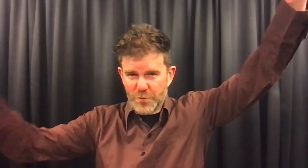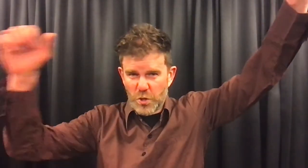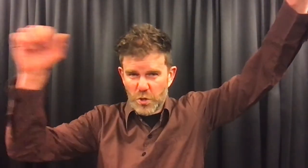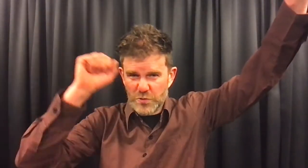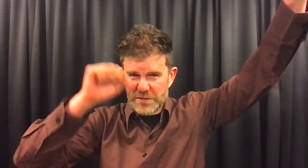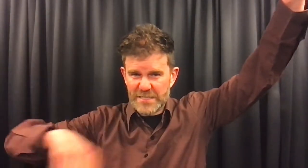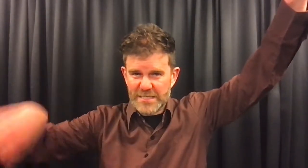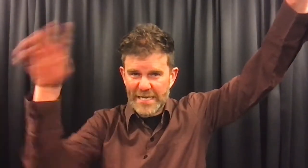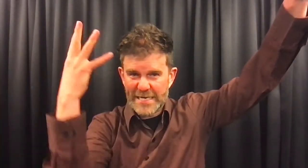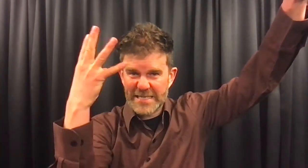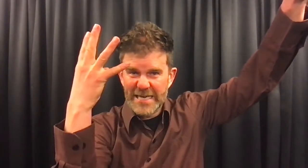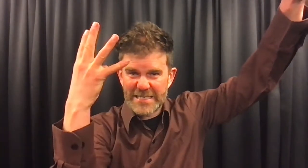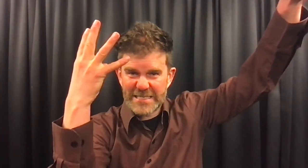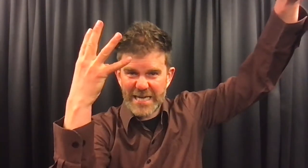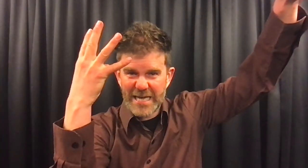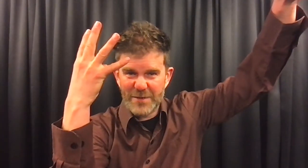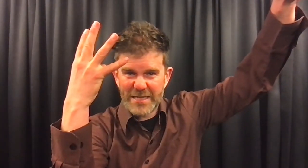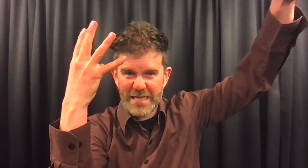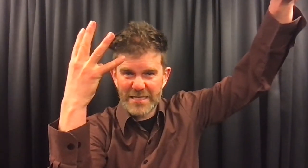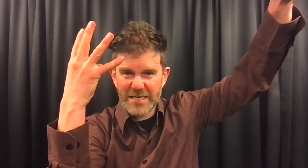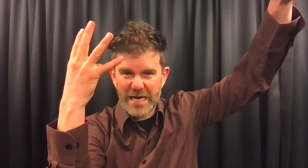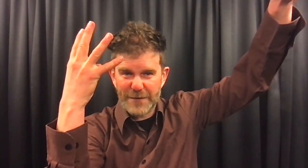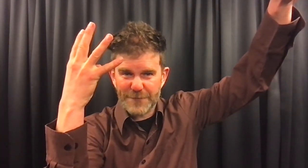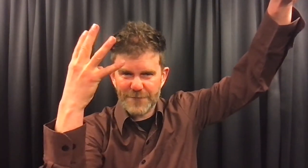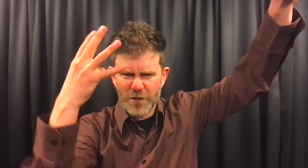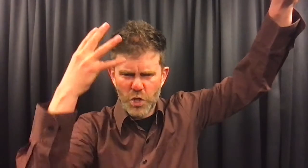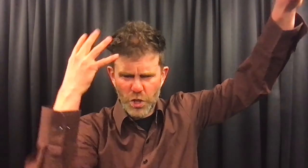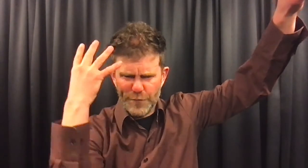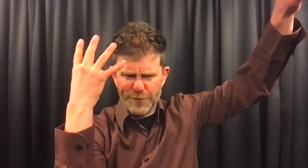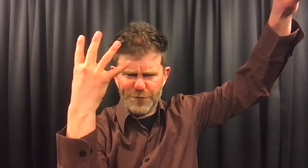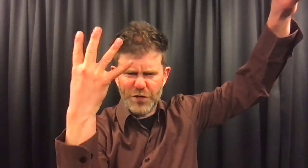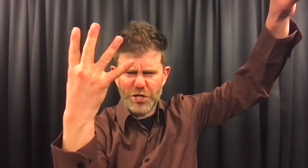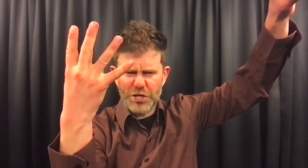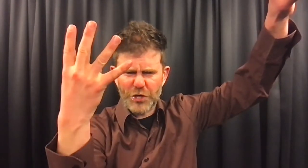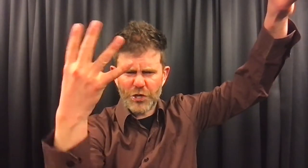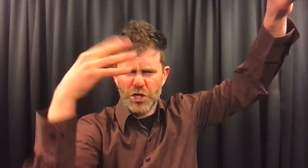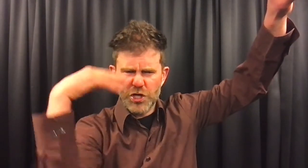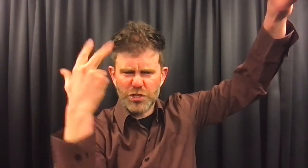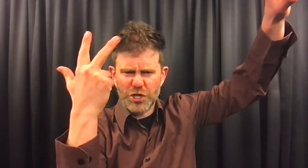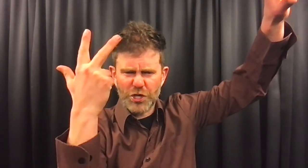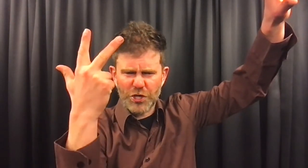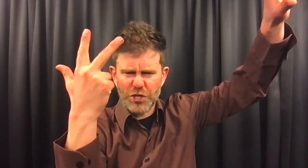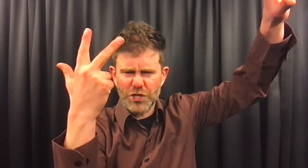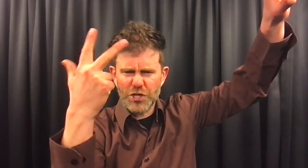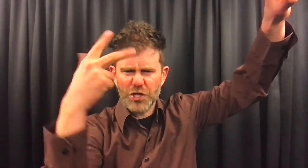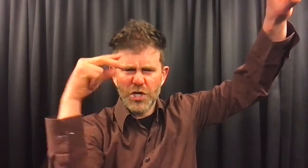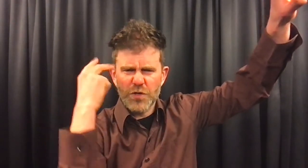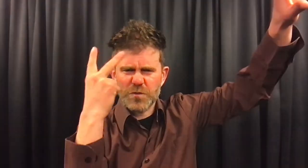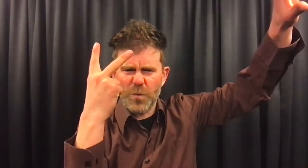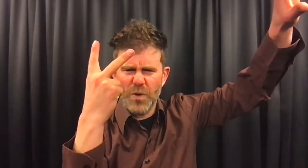geconcentreerd en samen telden ze af. Vier, drie, twee,